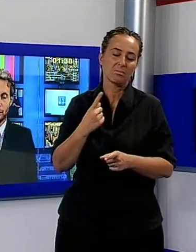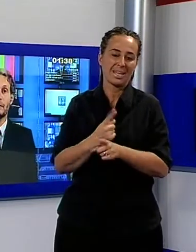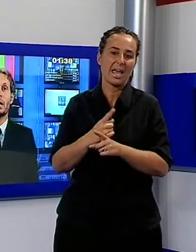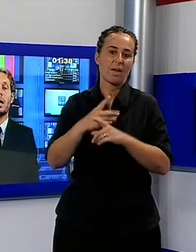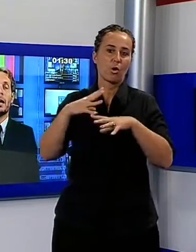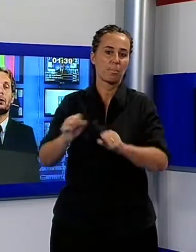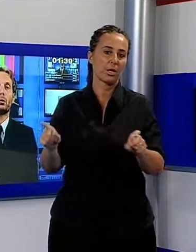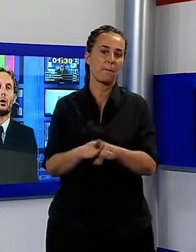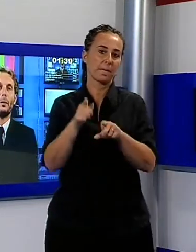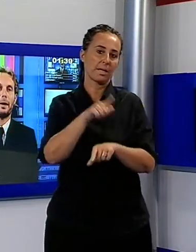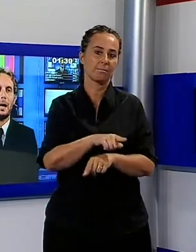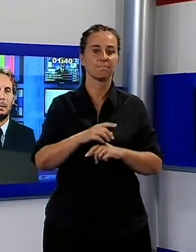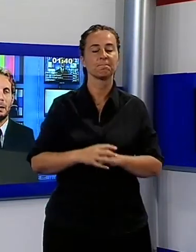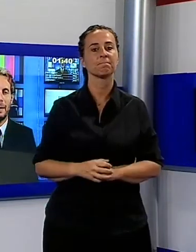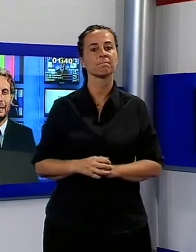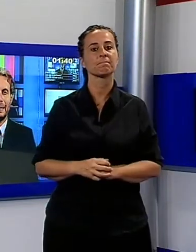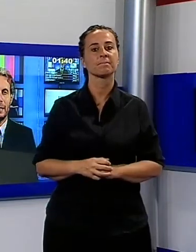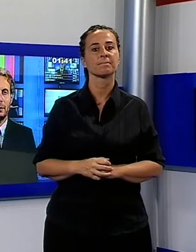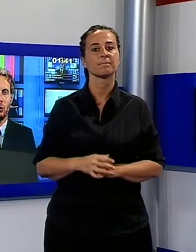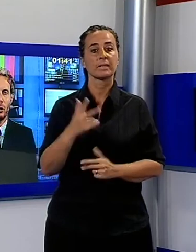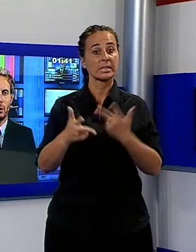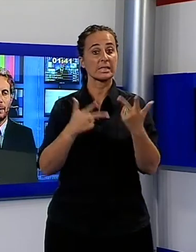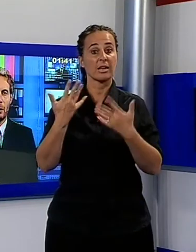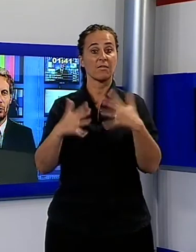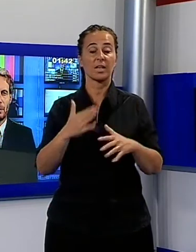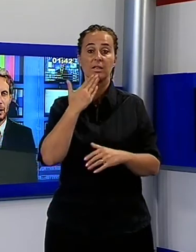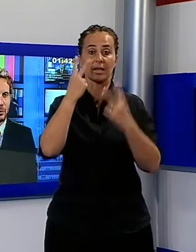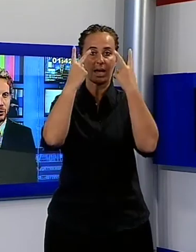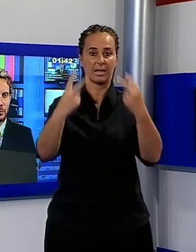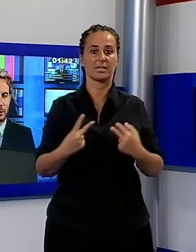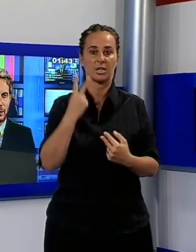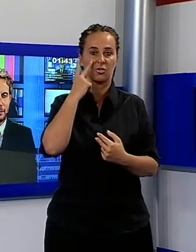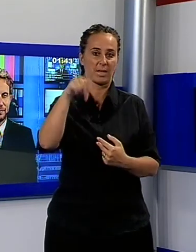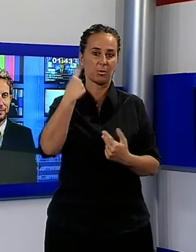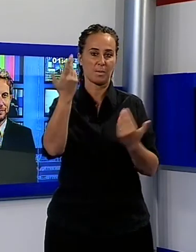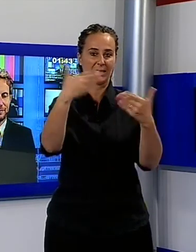È tutto per la prima parte del Tg, una pausa e poi la pagina sportiva. Grazie.